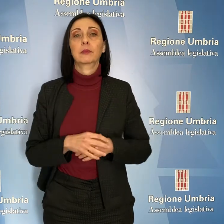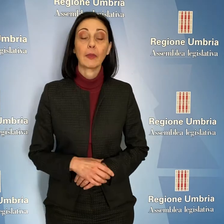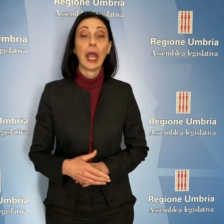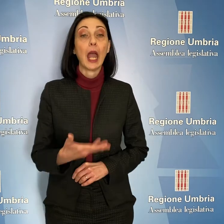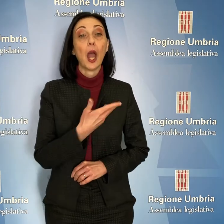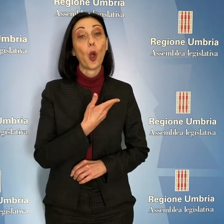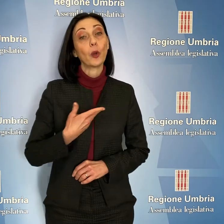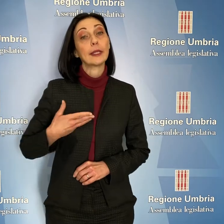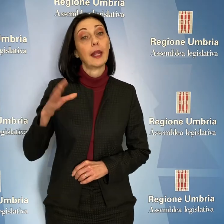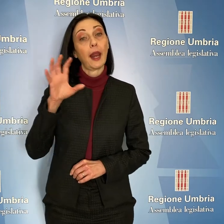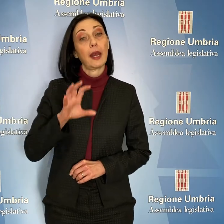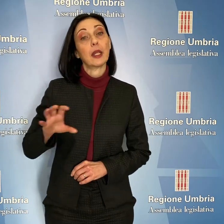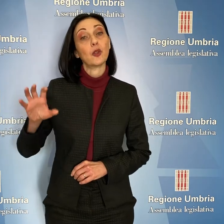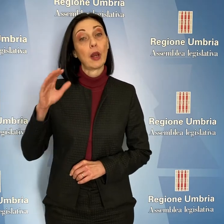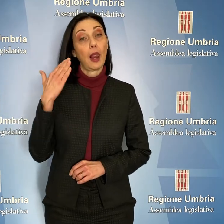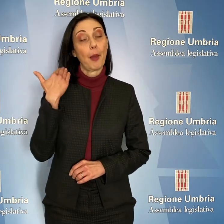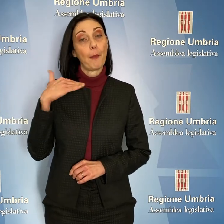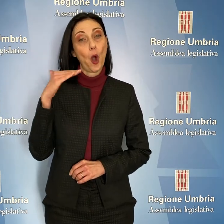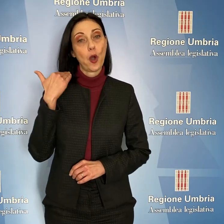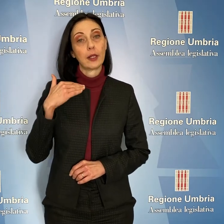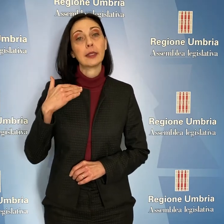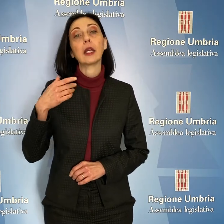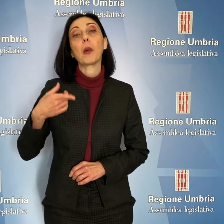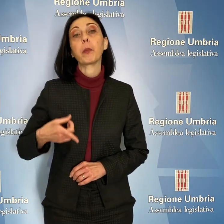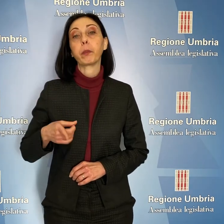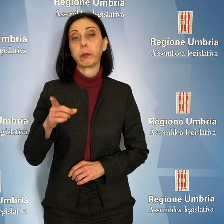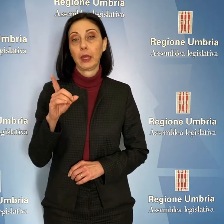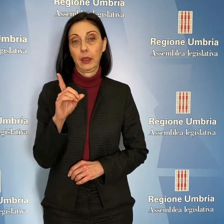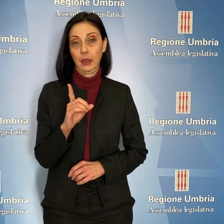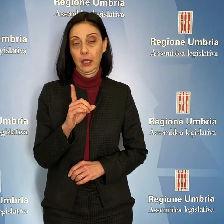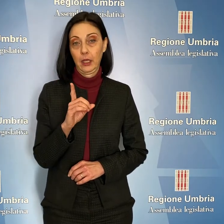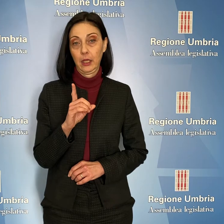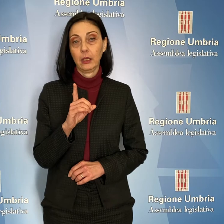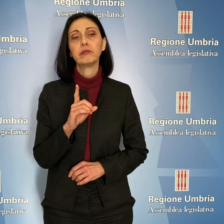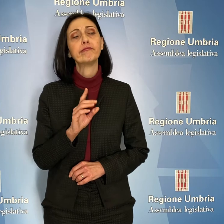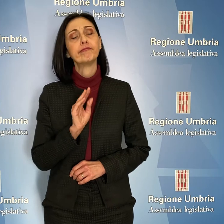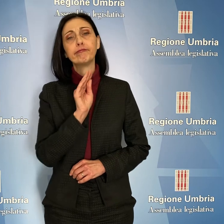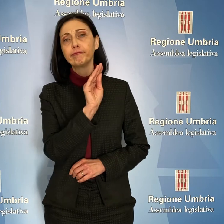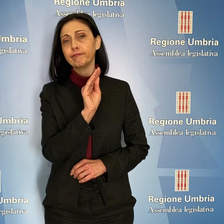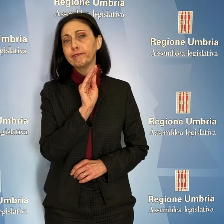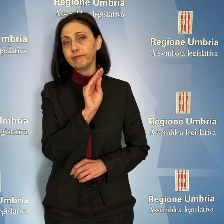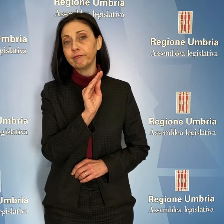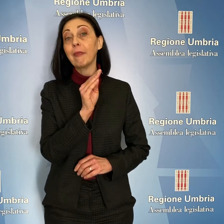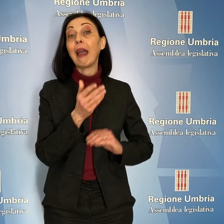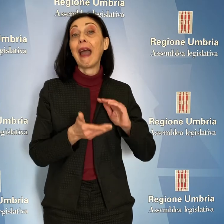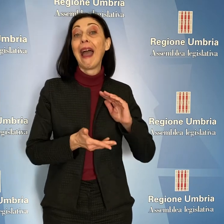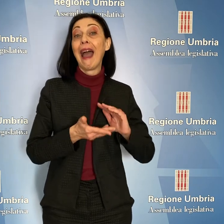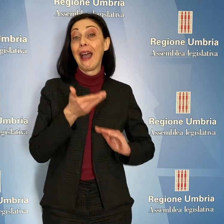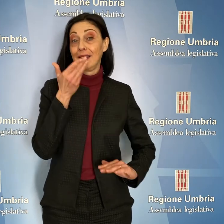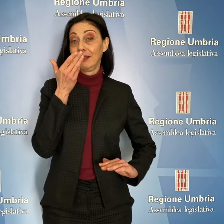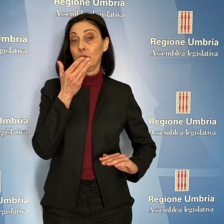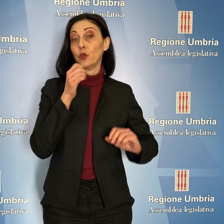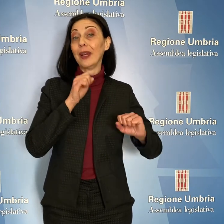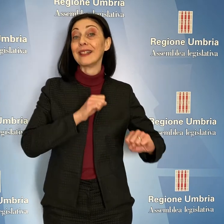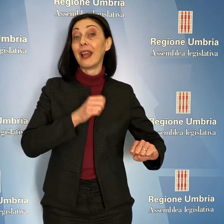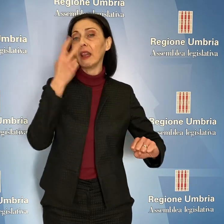La consigliera regionale Donatella Porzi del Partito Democratico ha chiesto chiarimenti all'assessore alla sanità Luca Coletto